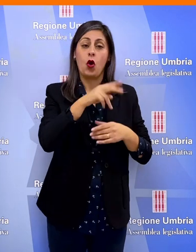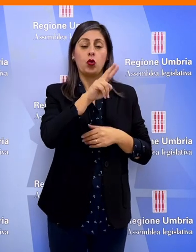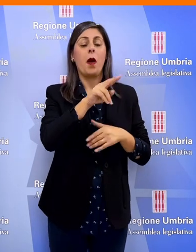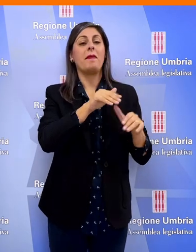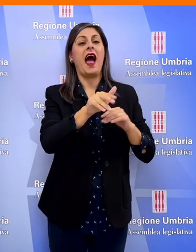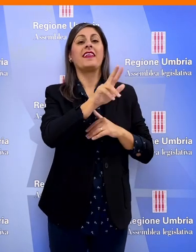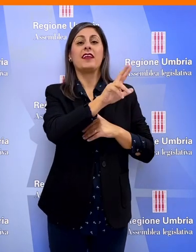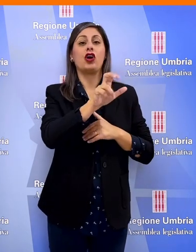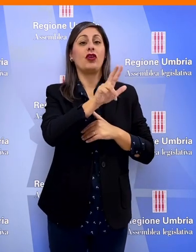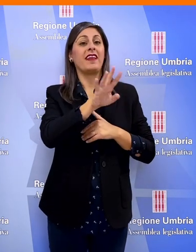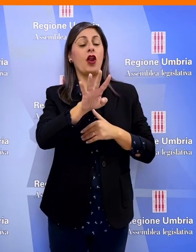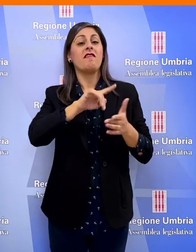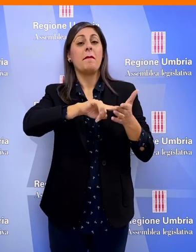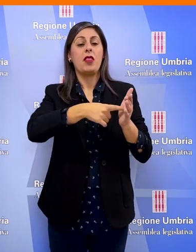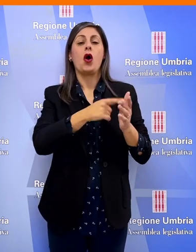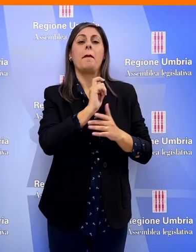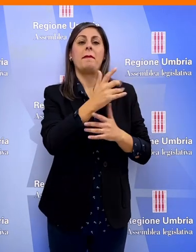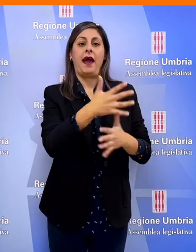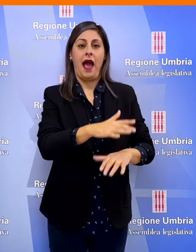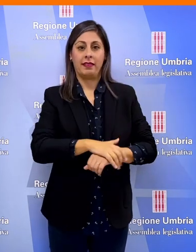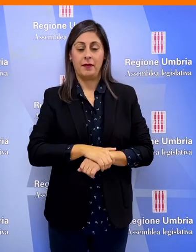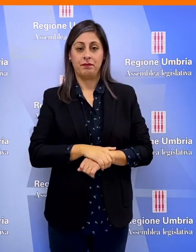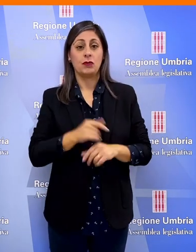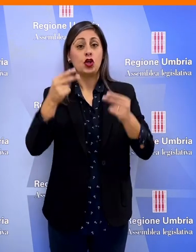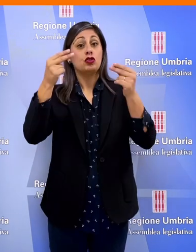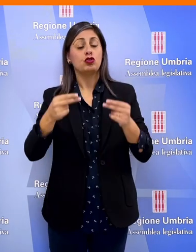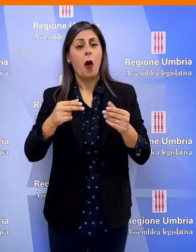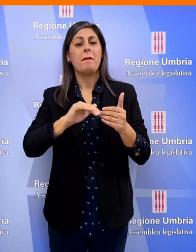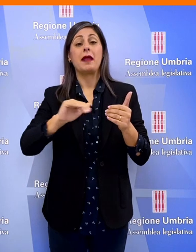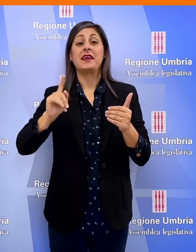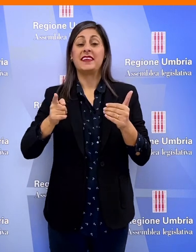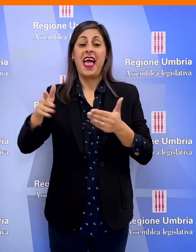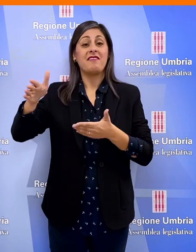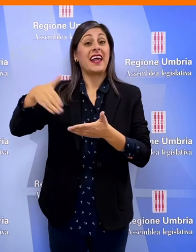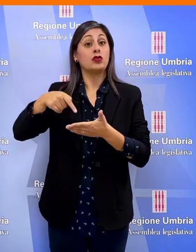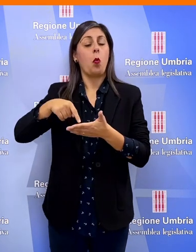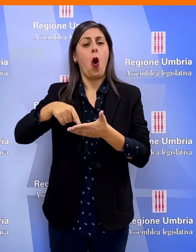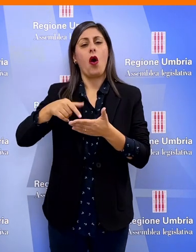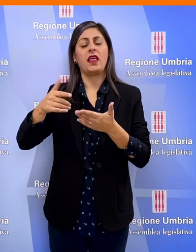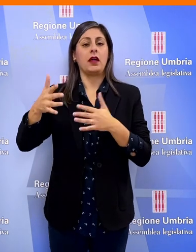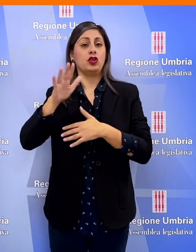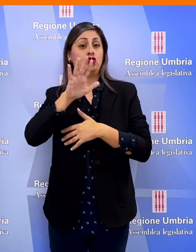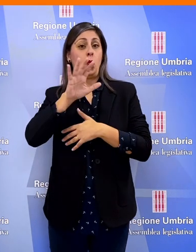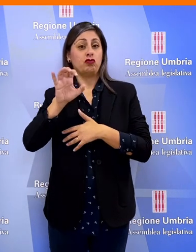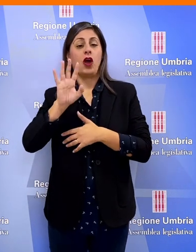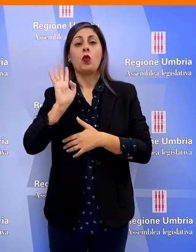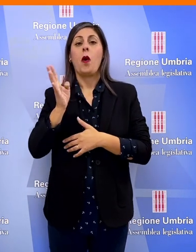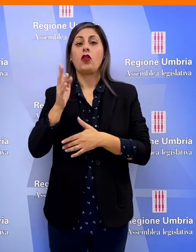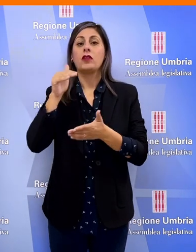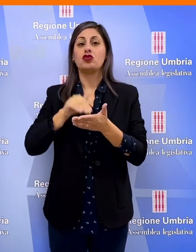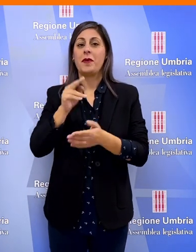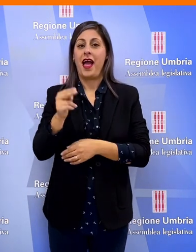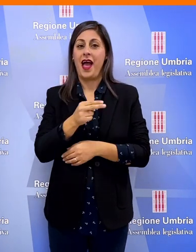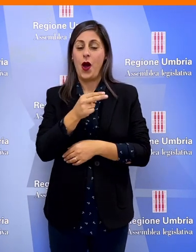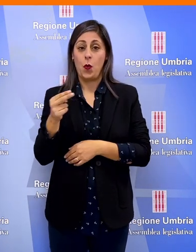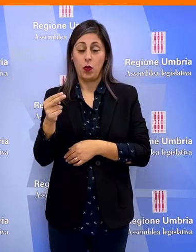miliardi 339 milioni pagate. Le somme rimaste da riscuotere quindi sono pari a 514